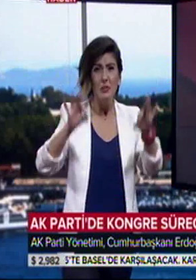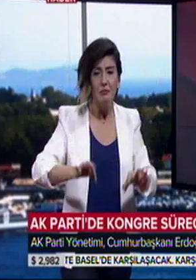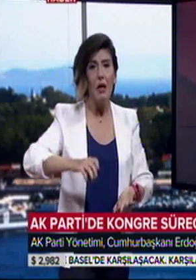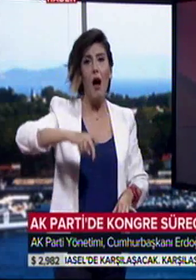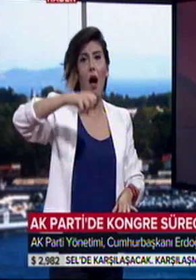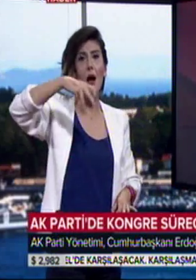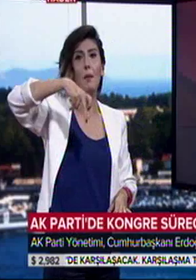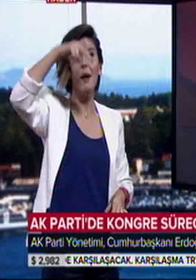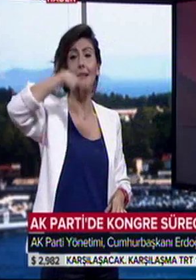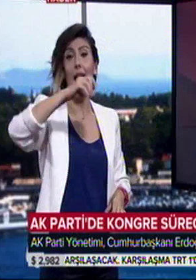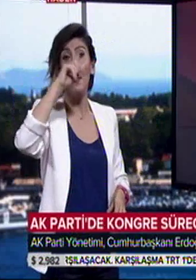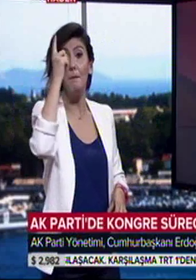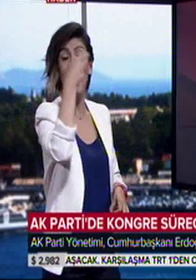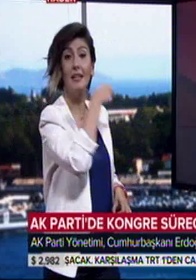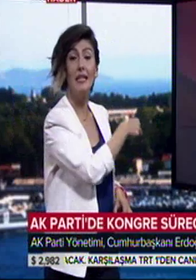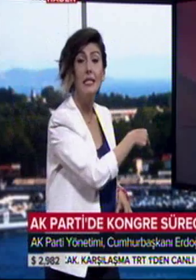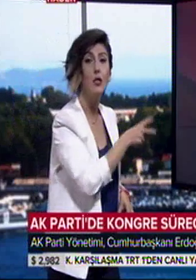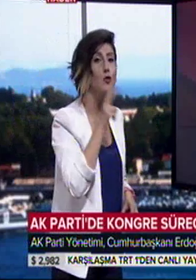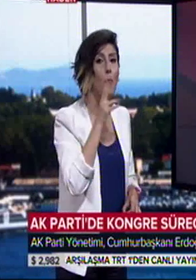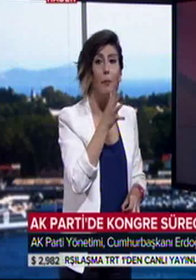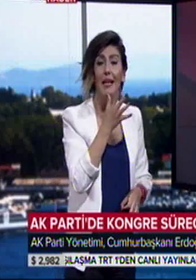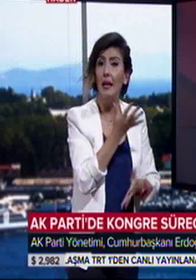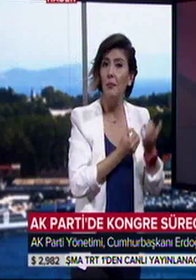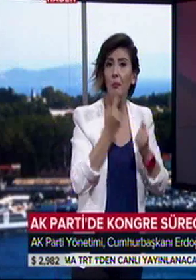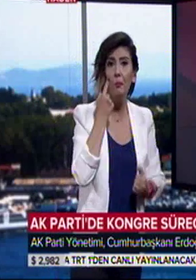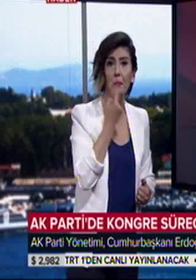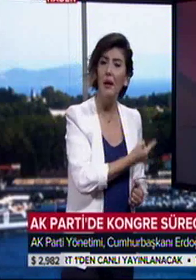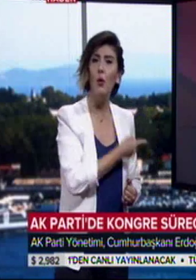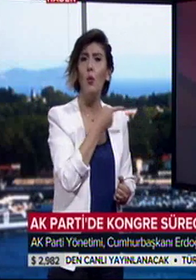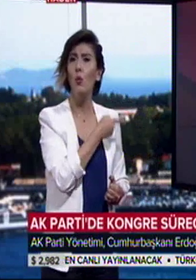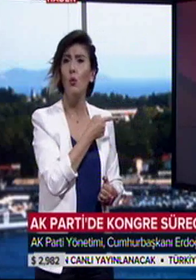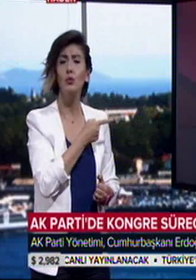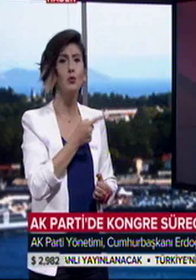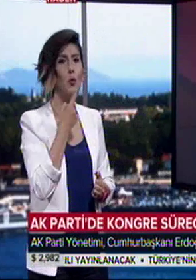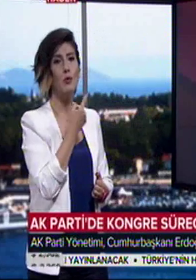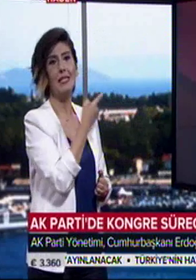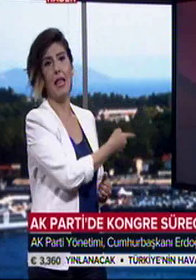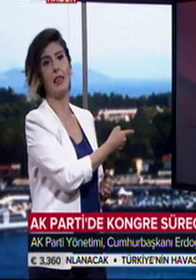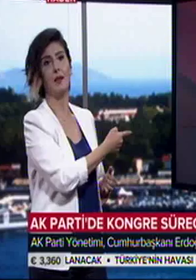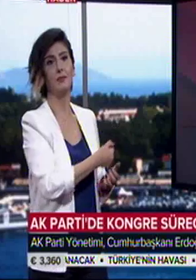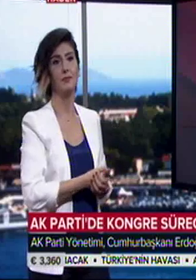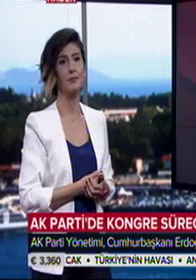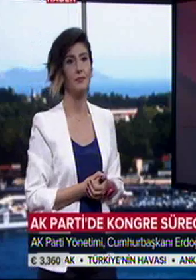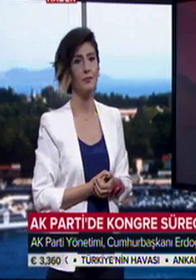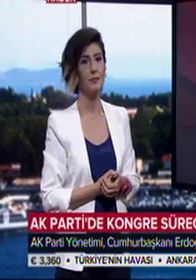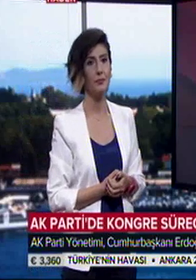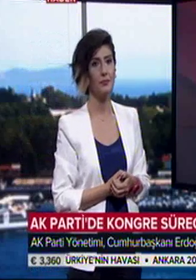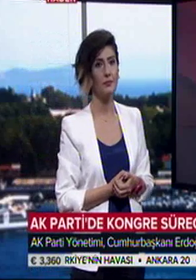AK Parti Genel Merkezi'nden son bilgileri alacağız. Hüsniye Oral'dan, Hüsniye Sözsen'de. AK Parti